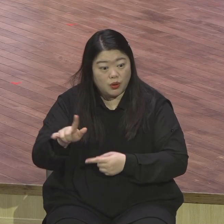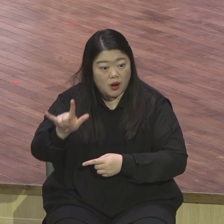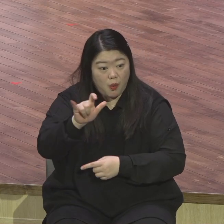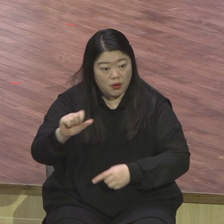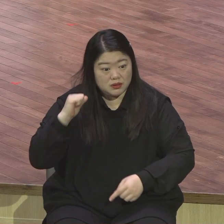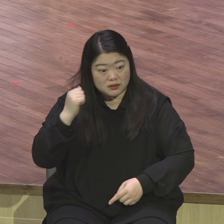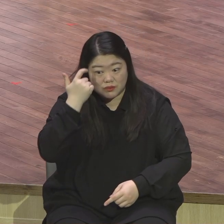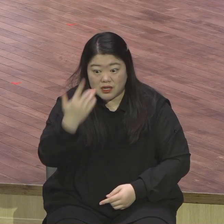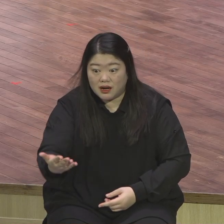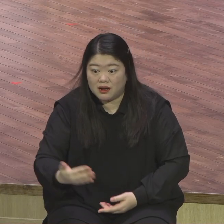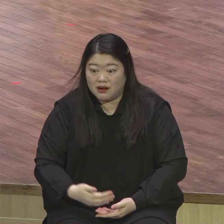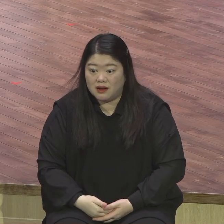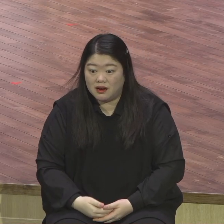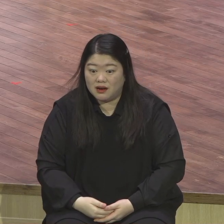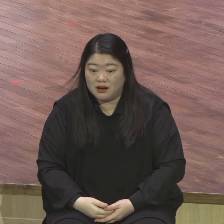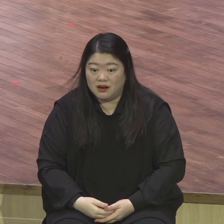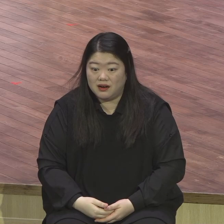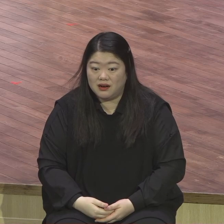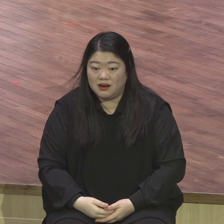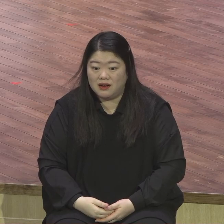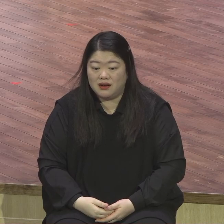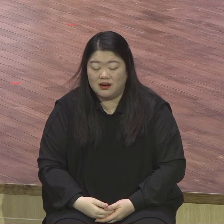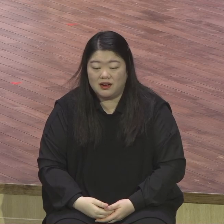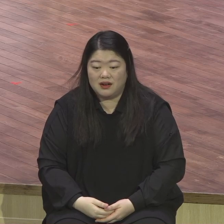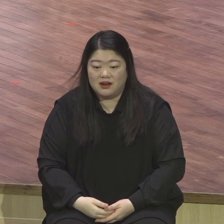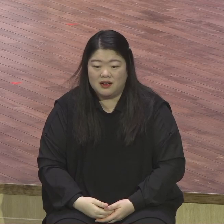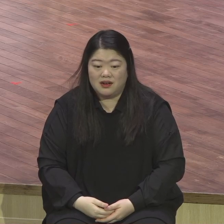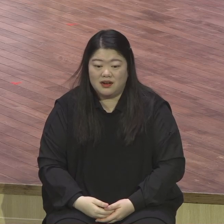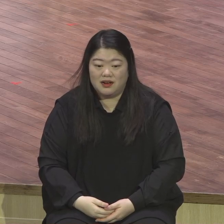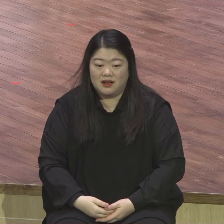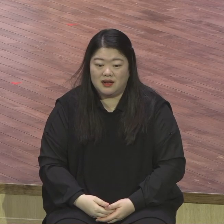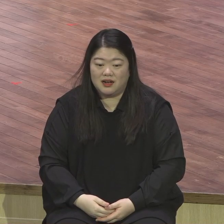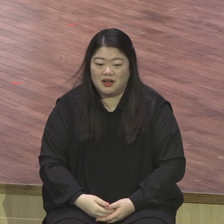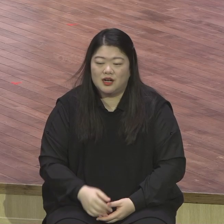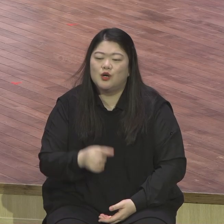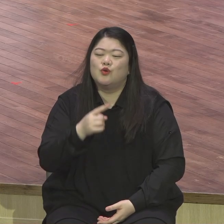장애가 여러분을 실망시키고 낙담식입니까